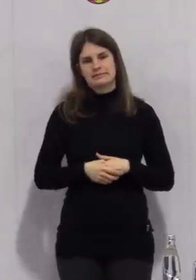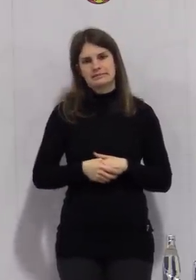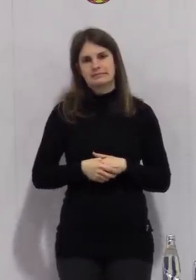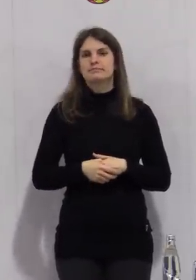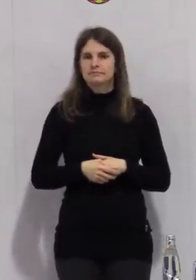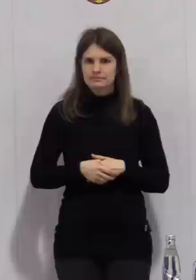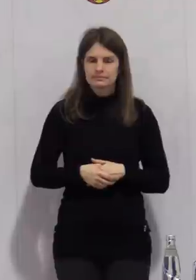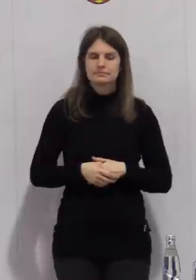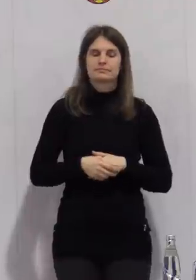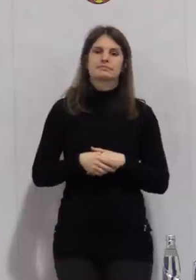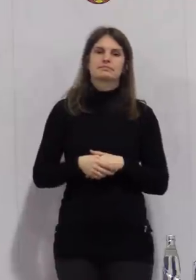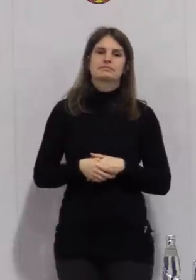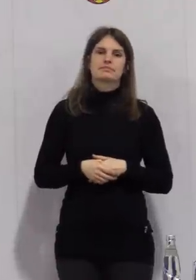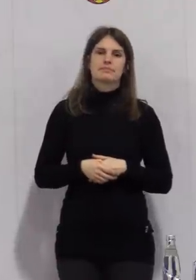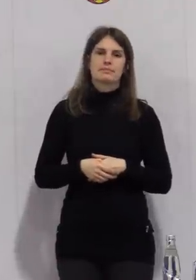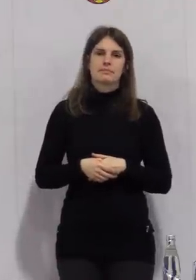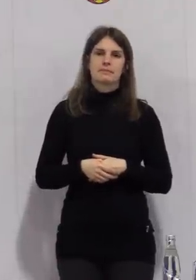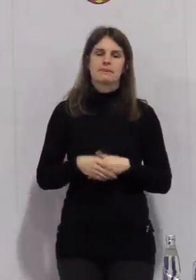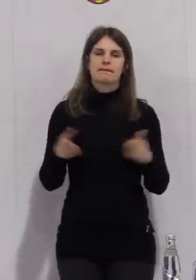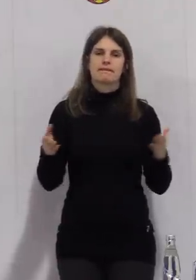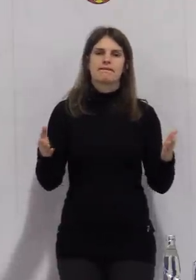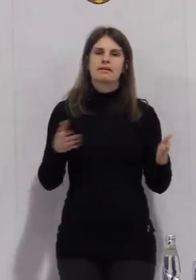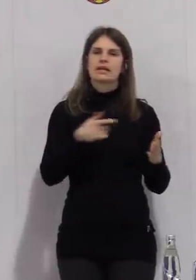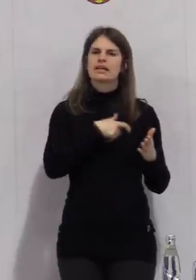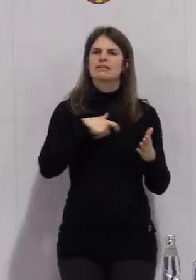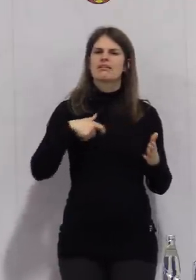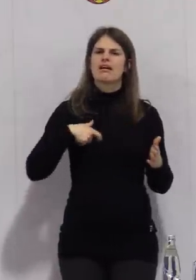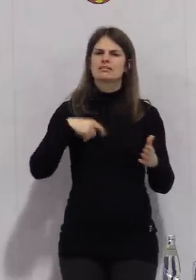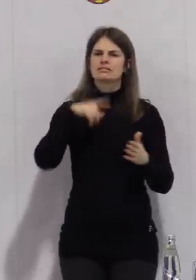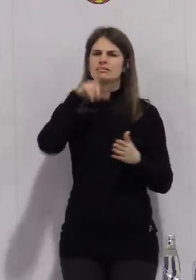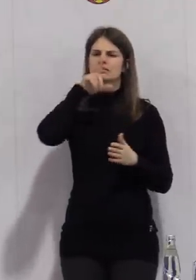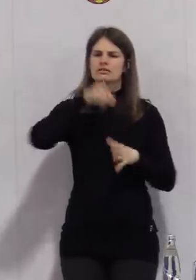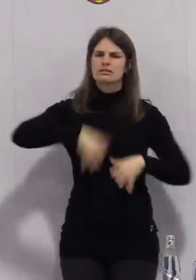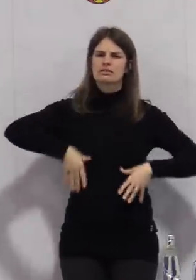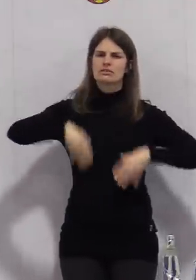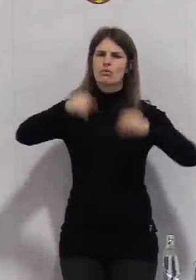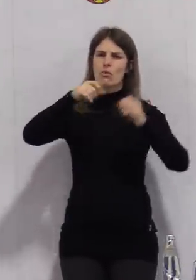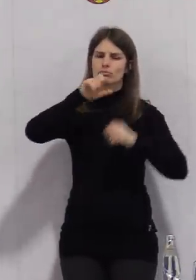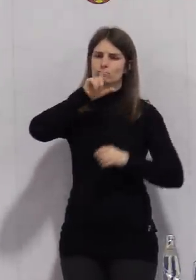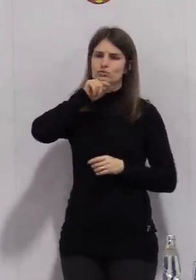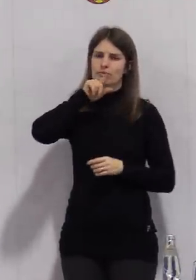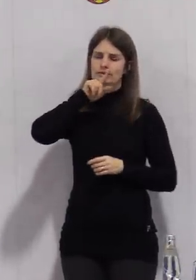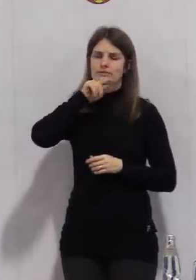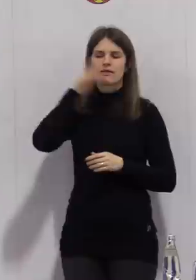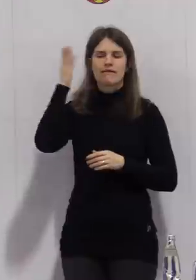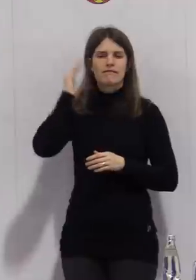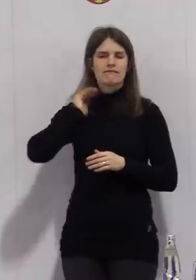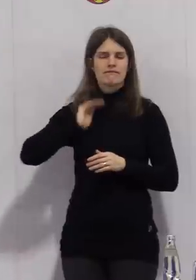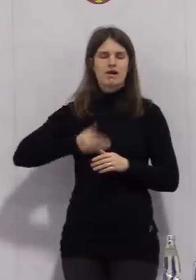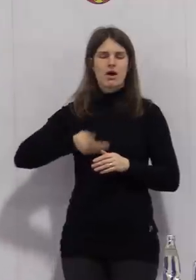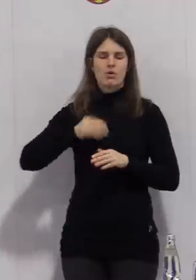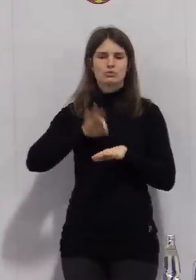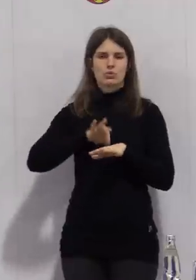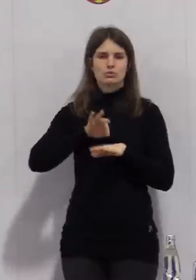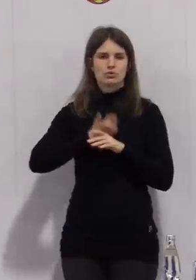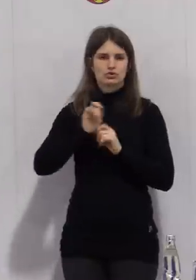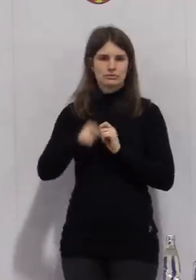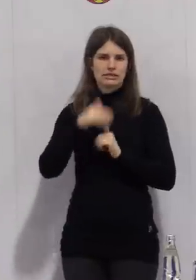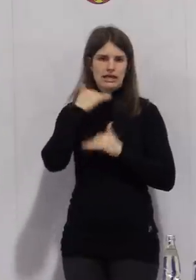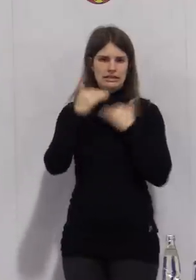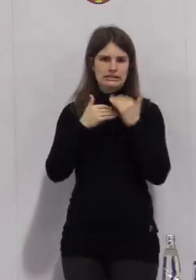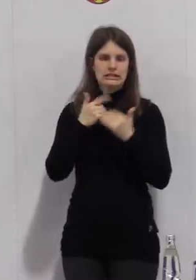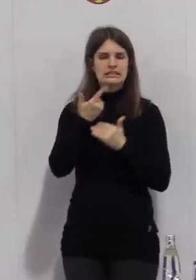Ja, es geht nochmal um die Kita im Domspatz. Da wurde ja vorhin von Frau Schmidt ausgeführt, dass da nach dieser 14